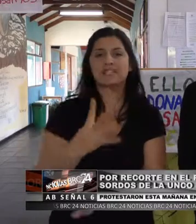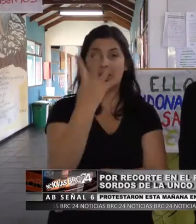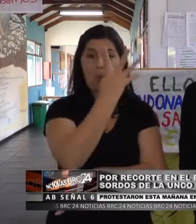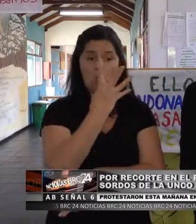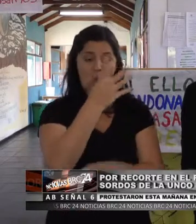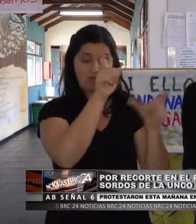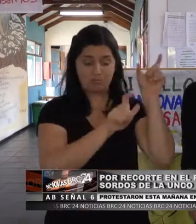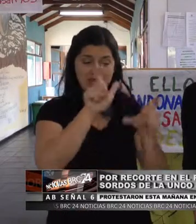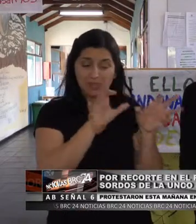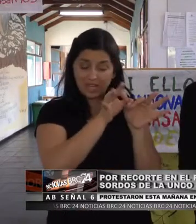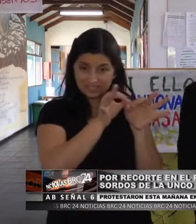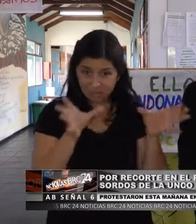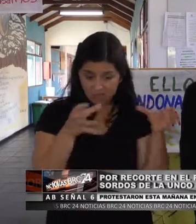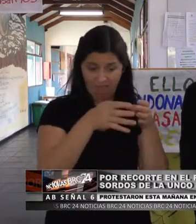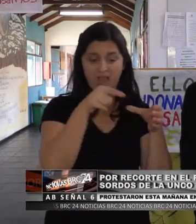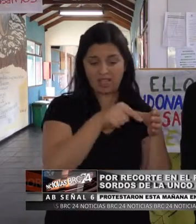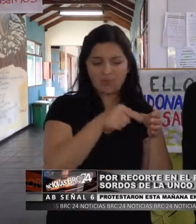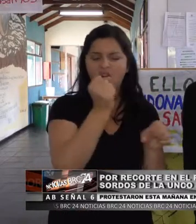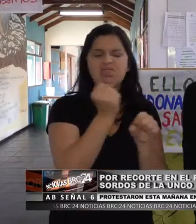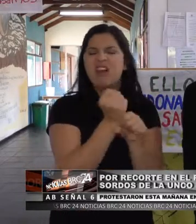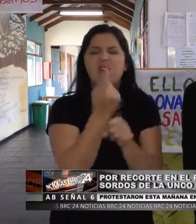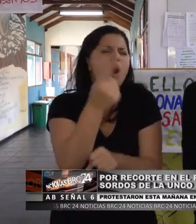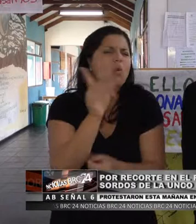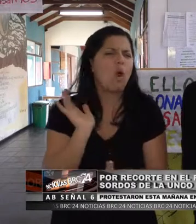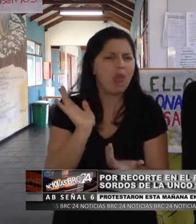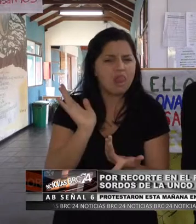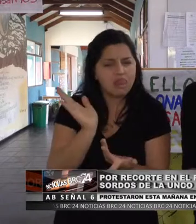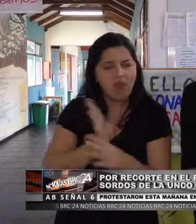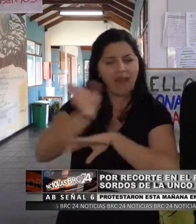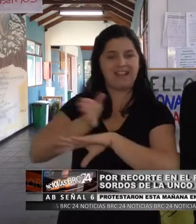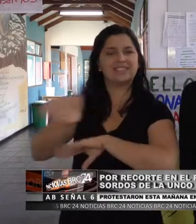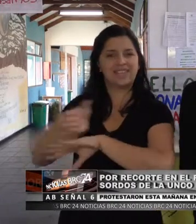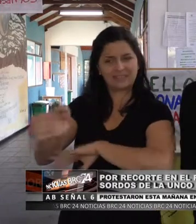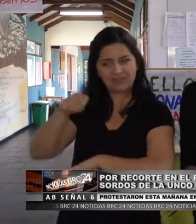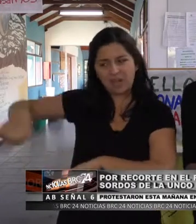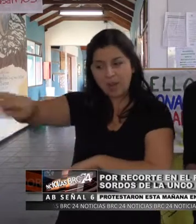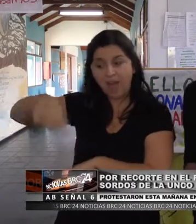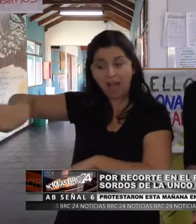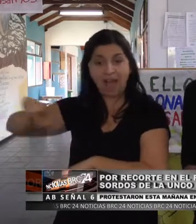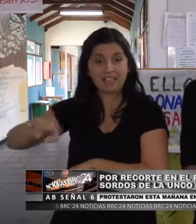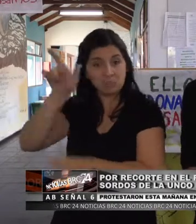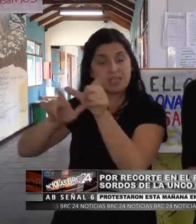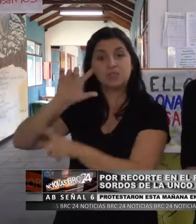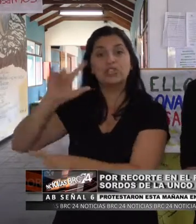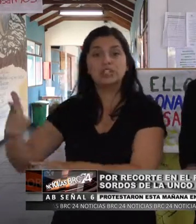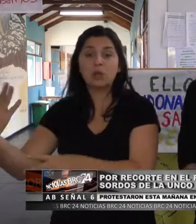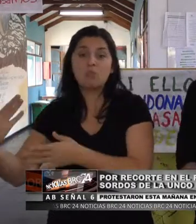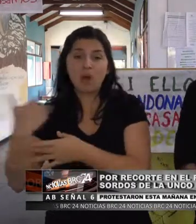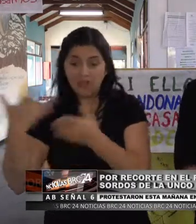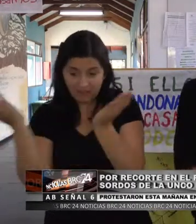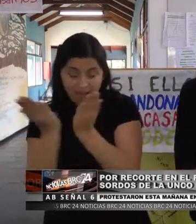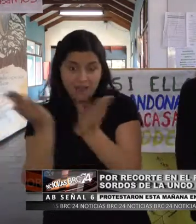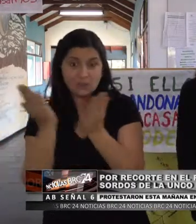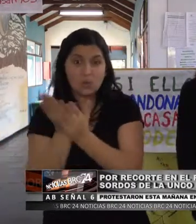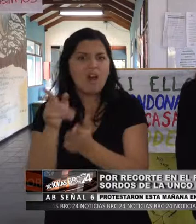dando accesibilidad, ya que ellos pueden estudiar y acceden a la información y a los contenidos